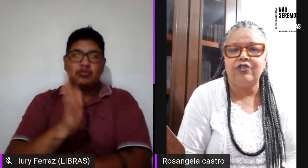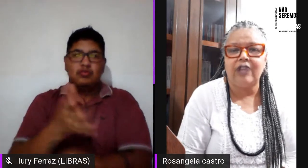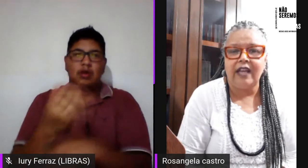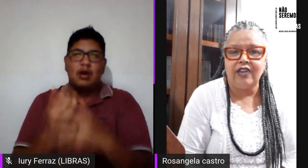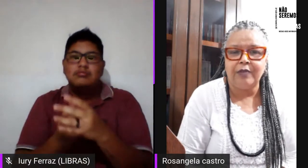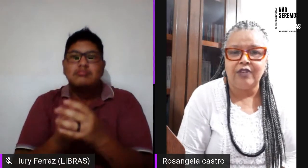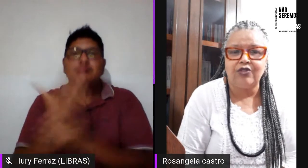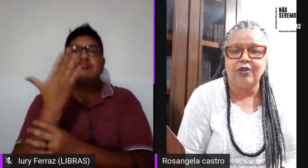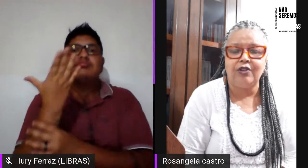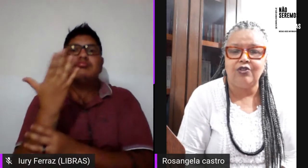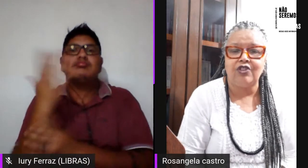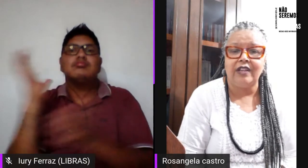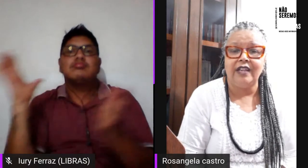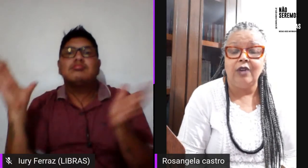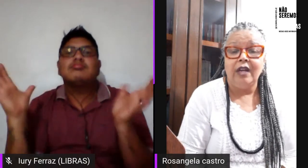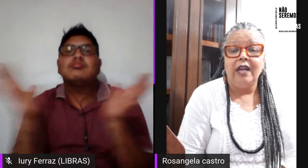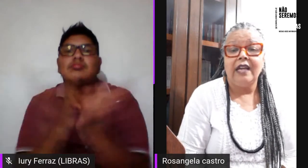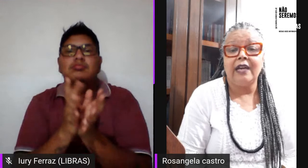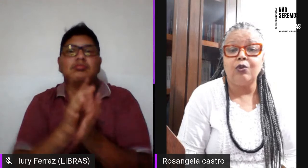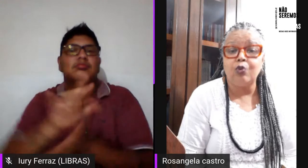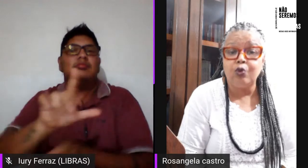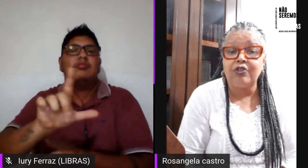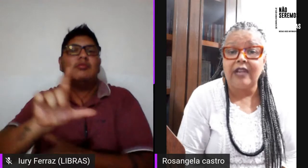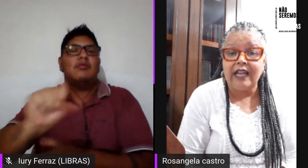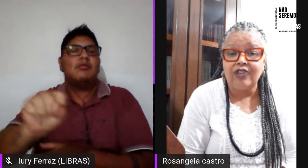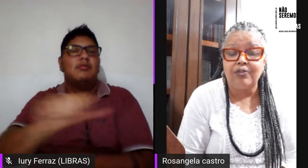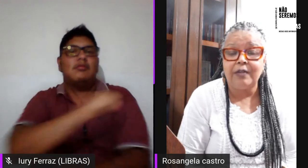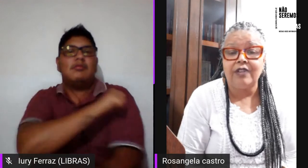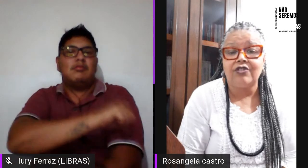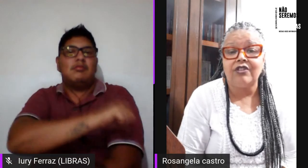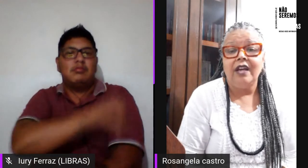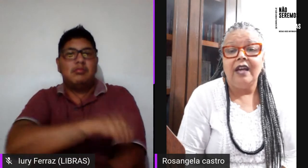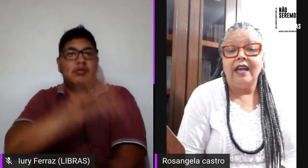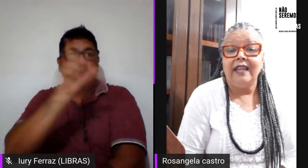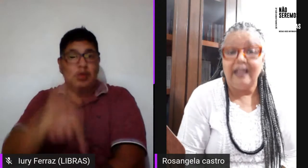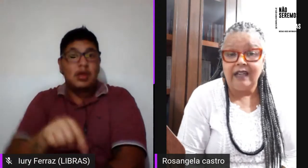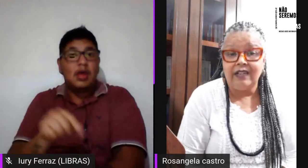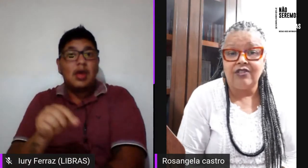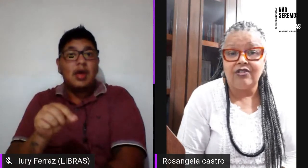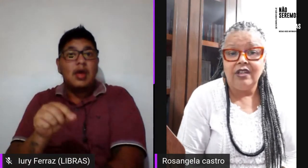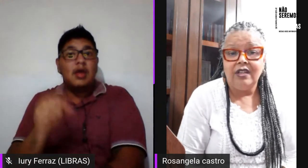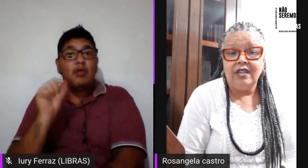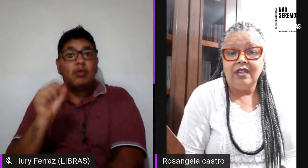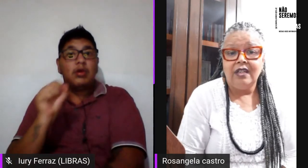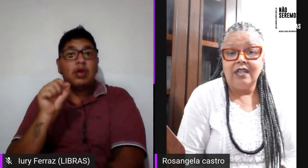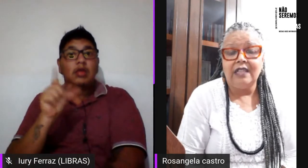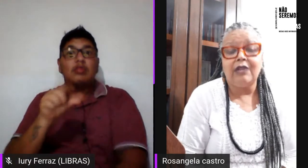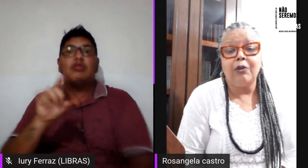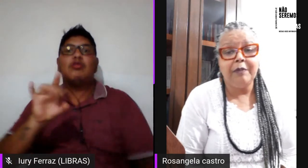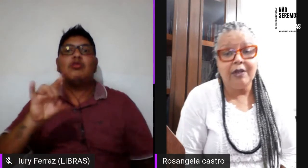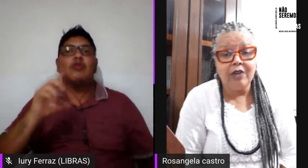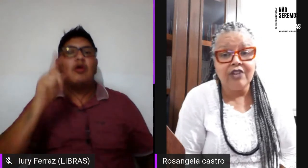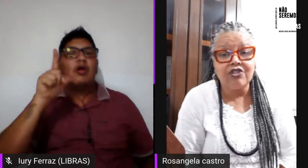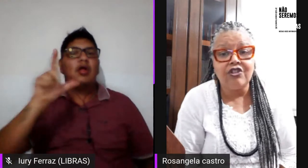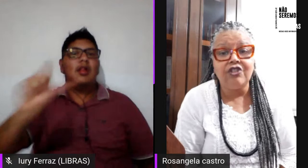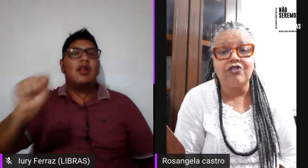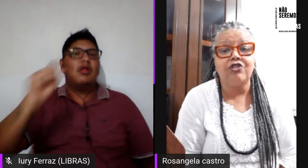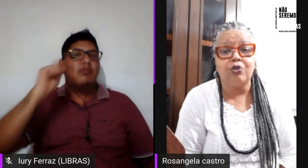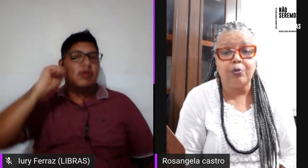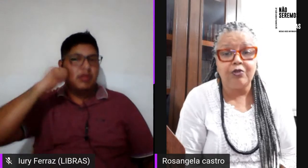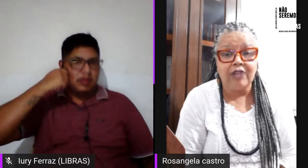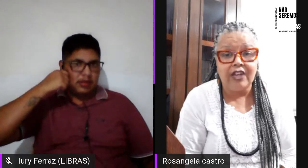coletivo de lésbicas do Rio de Janeiro, que era um grupo de lésbicas negras. Então, é o primeiro